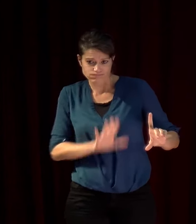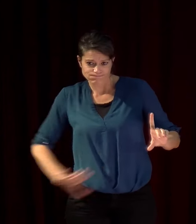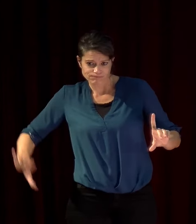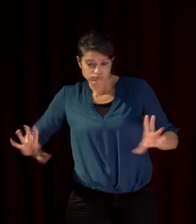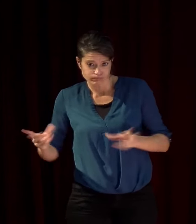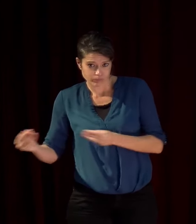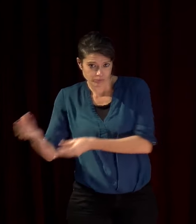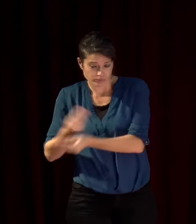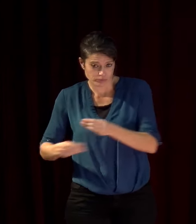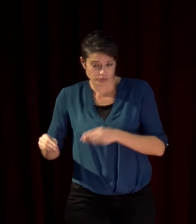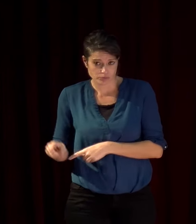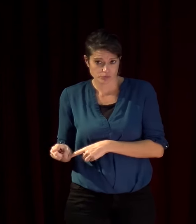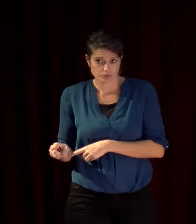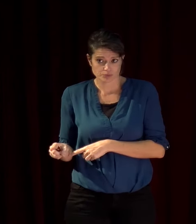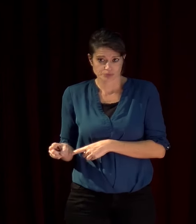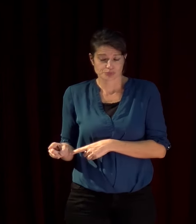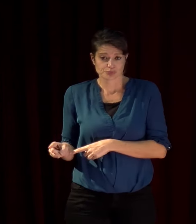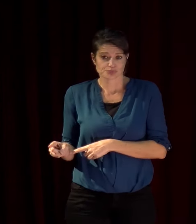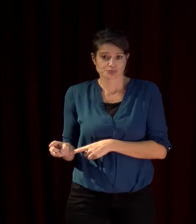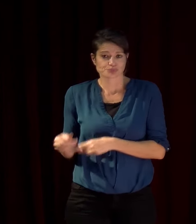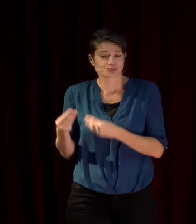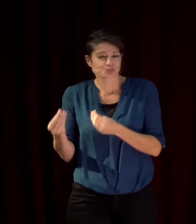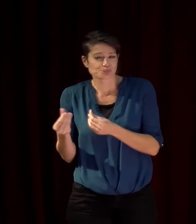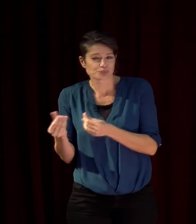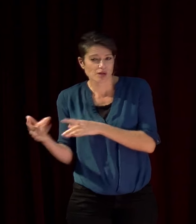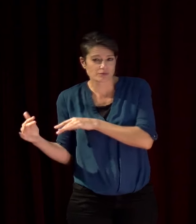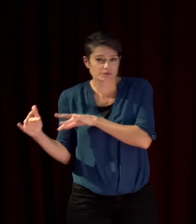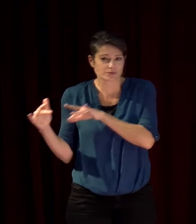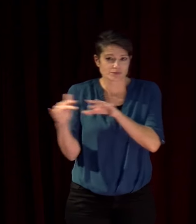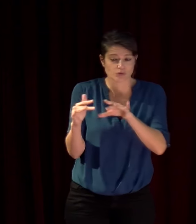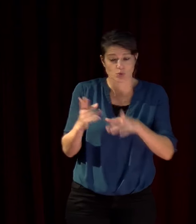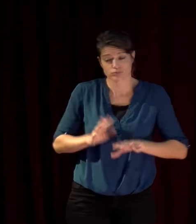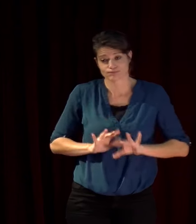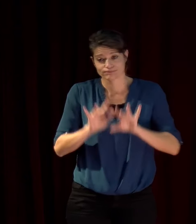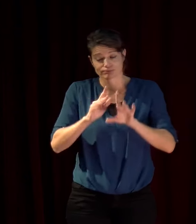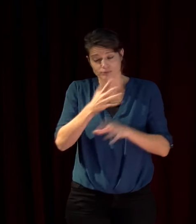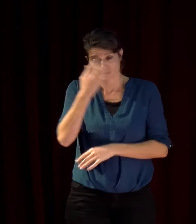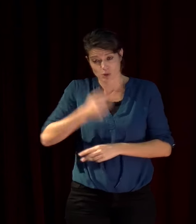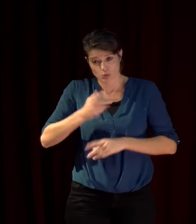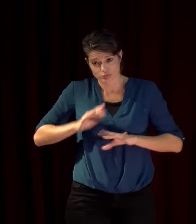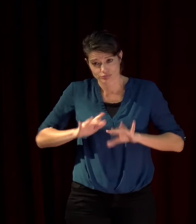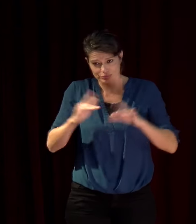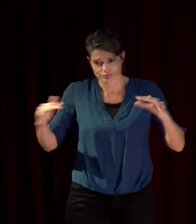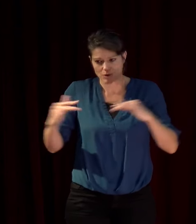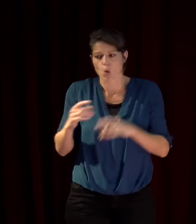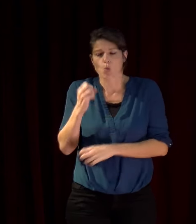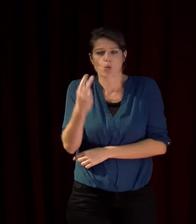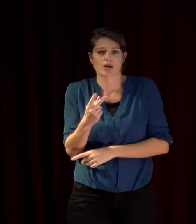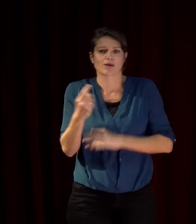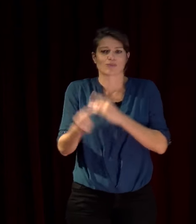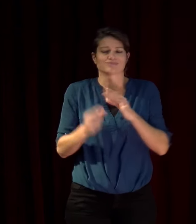venait dans l'Orient dans l'Occident de l'Afrique du Nord donc on ne pas refaire l'histoire